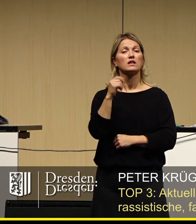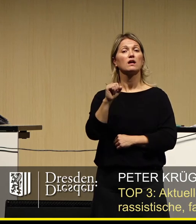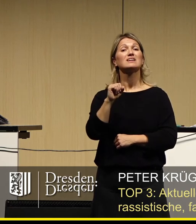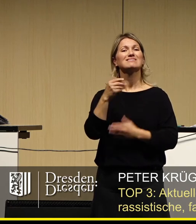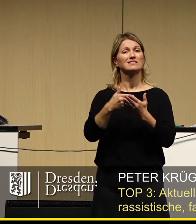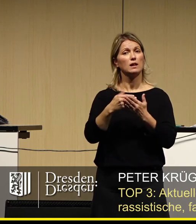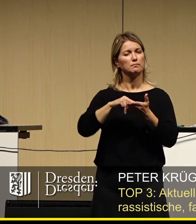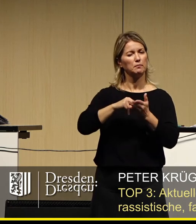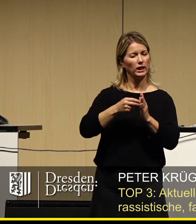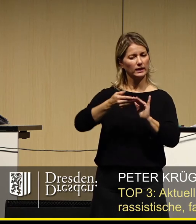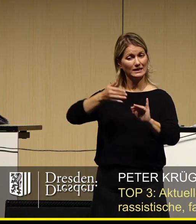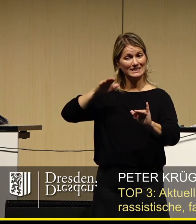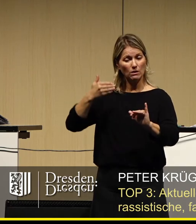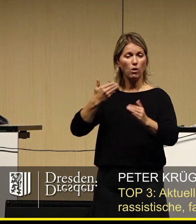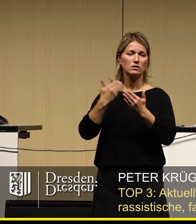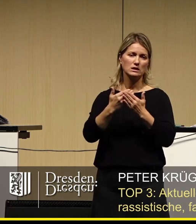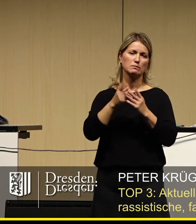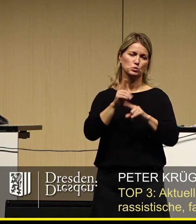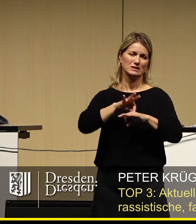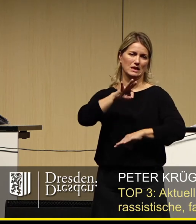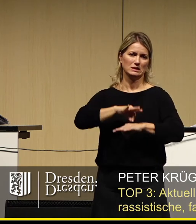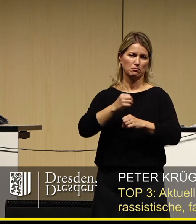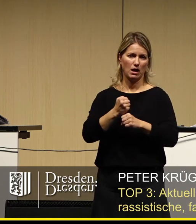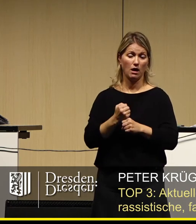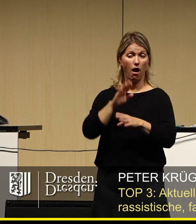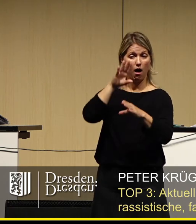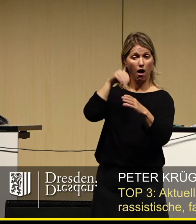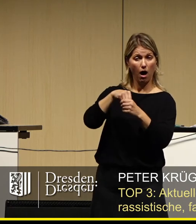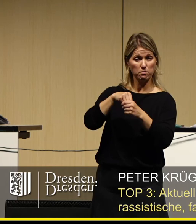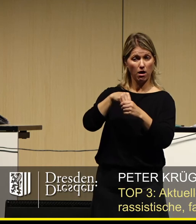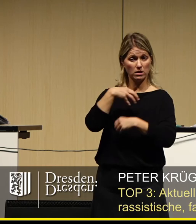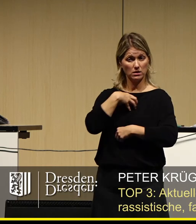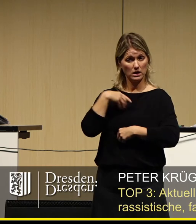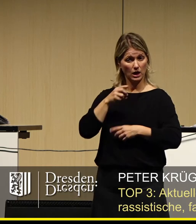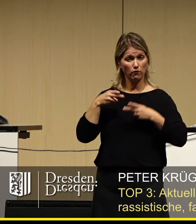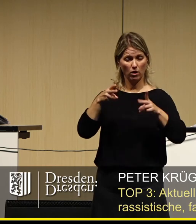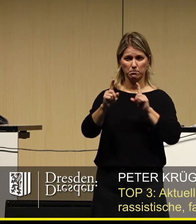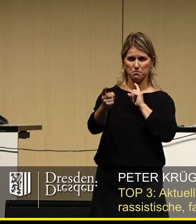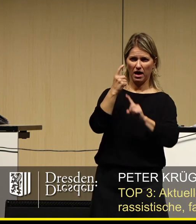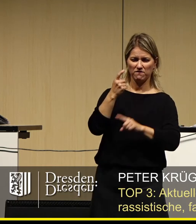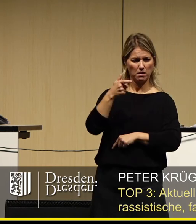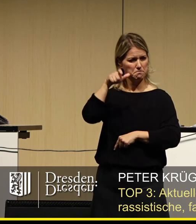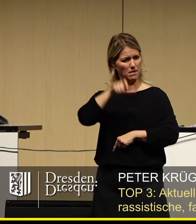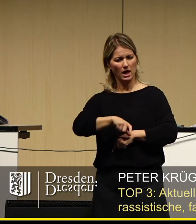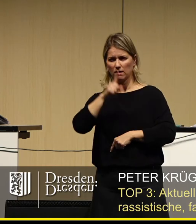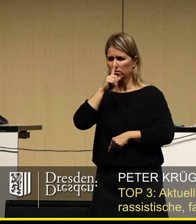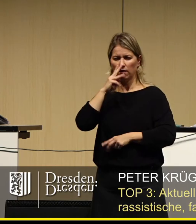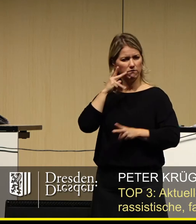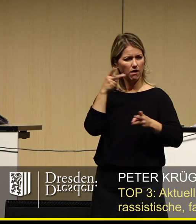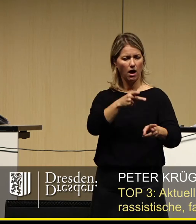sehr sensibel tun. Wenn einem Menschverachtung und Hass auf Dresdner Straßen entgegenschallt, kann so etwas nicht